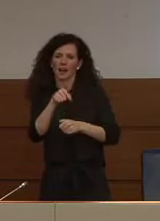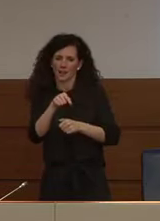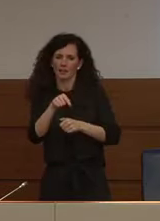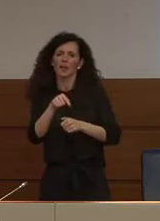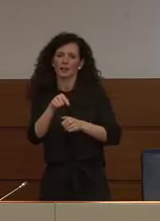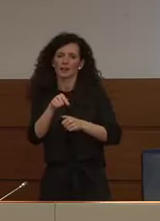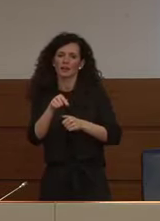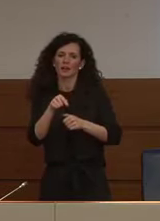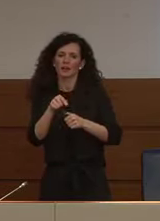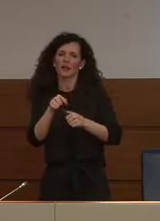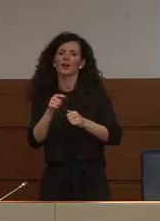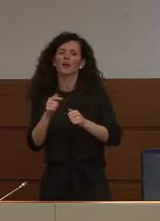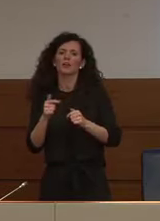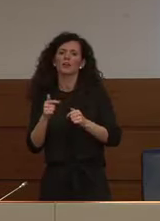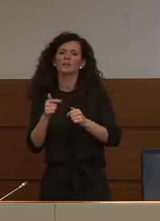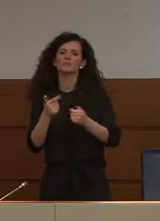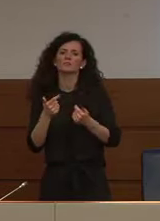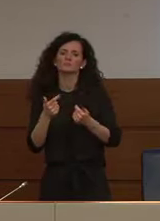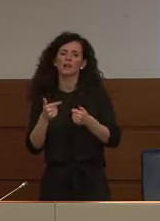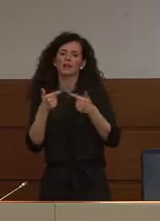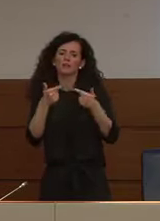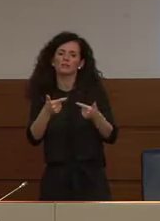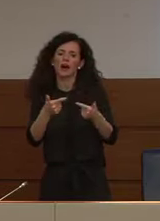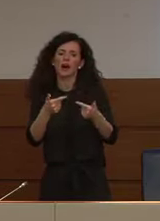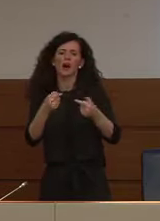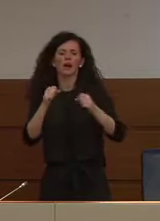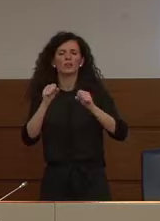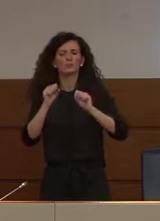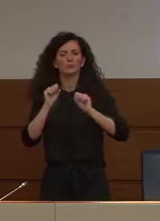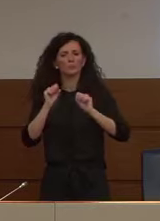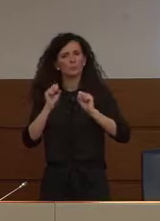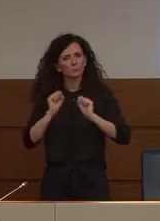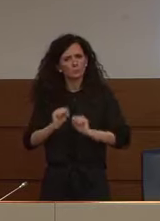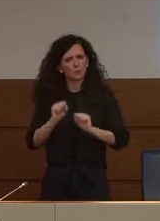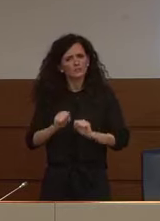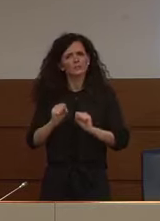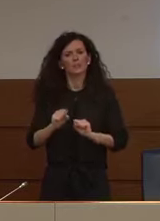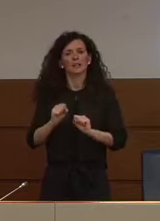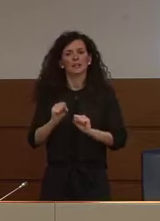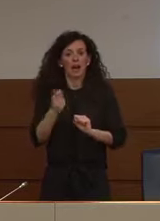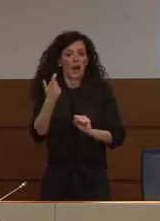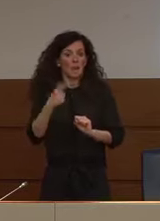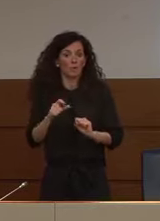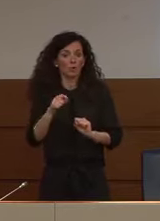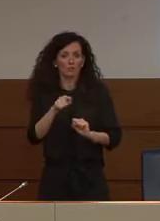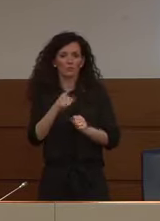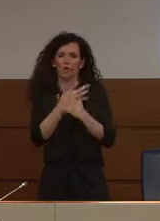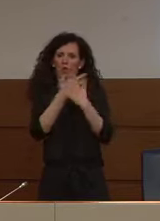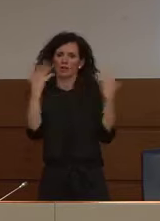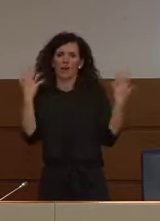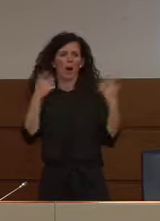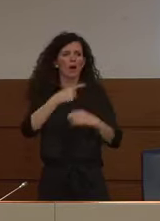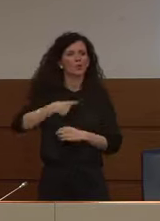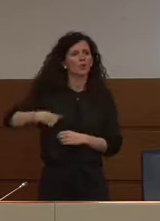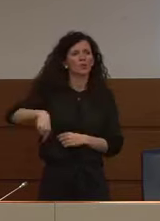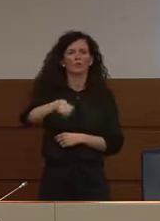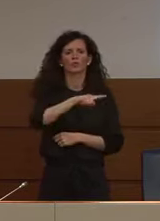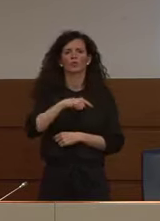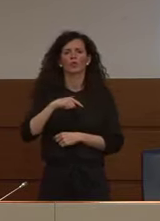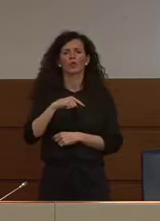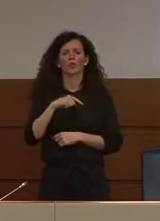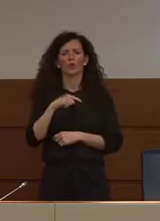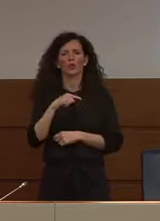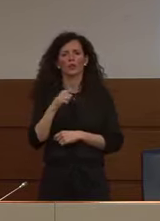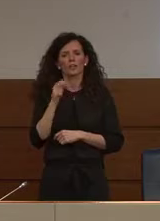di avere agilità perché è evidente che tutti noi abbiamo come stella